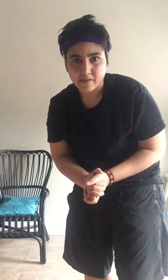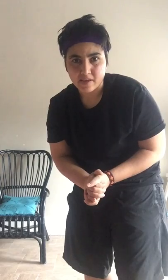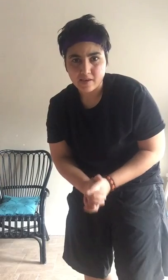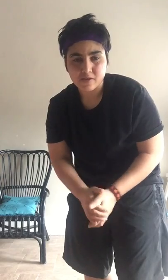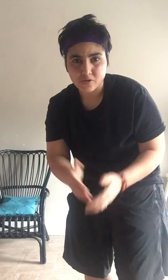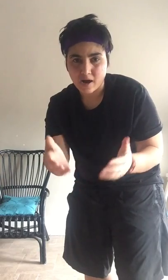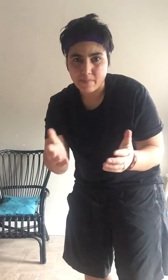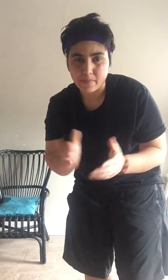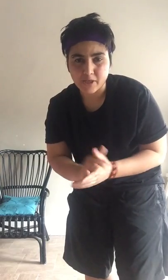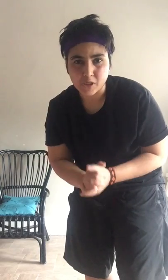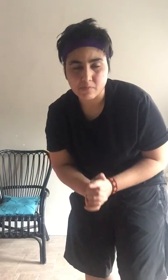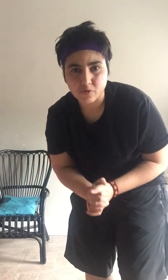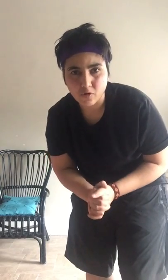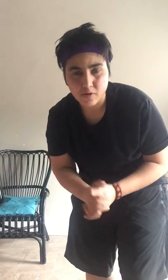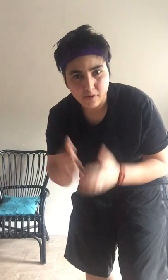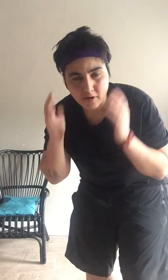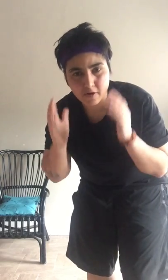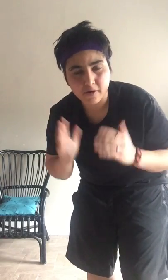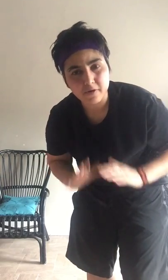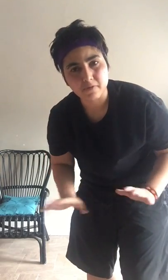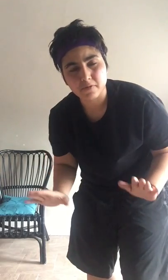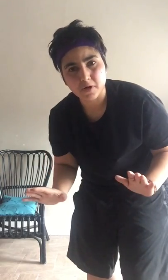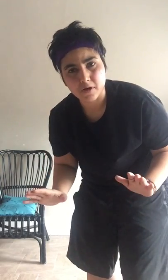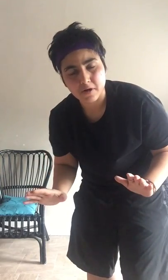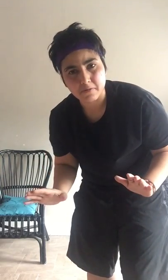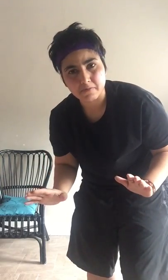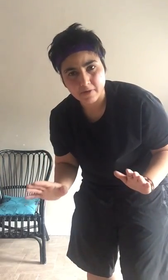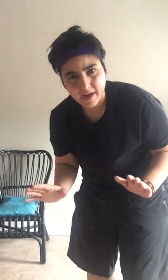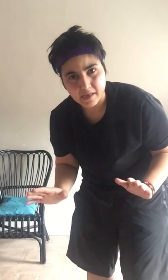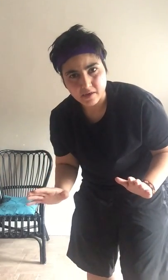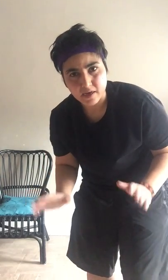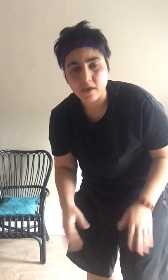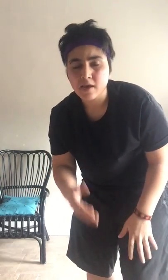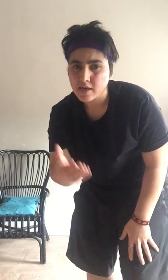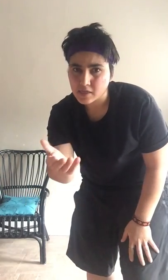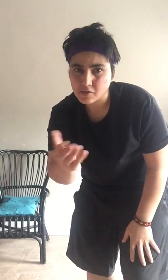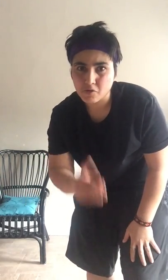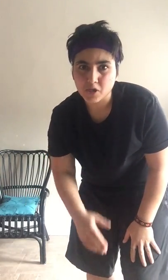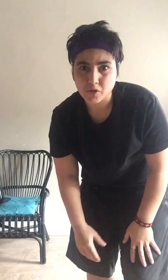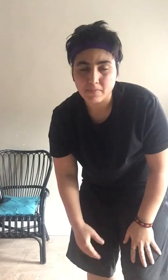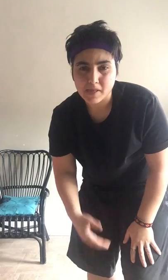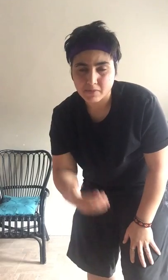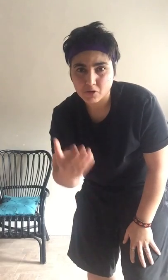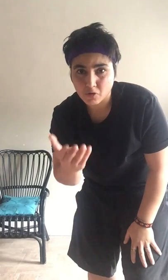करते हैं तो आप अपने जिसम को रिलाक्स रखे इस दोरान जो